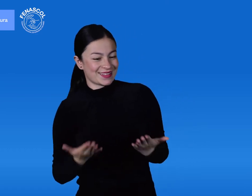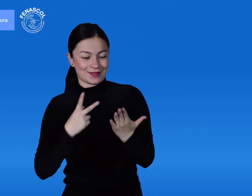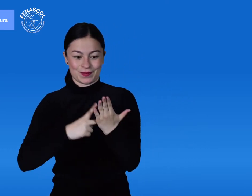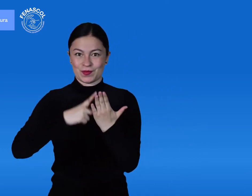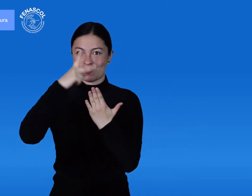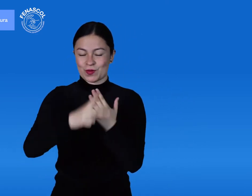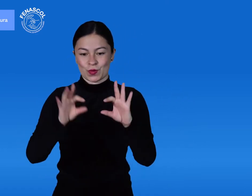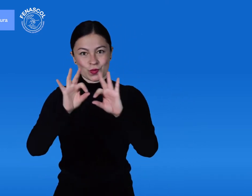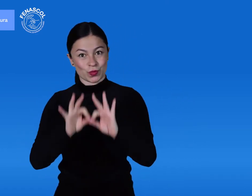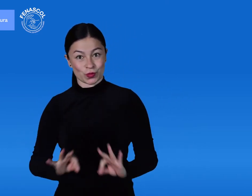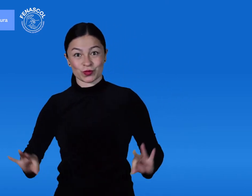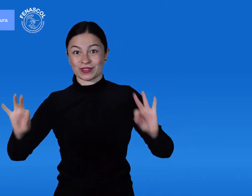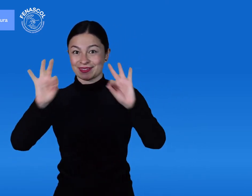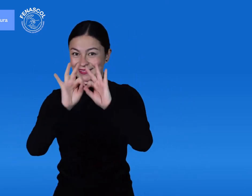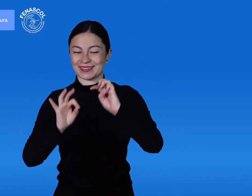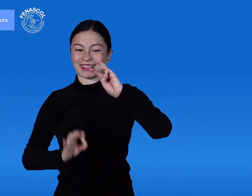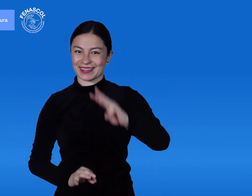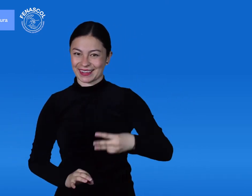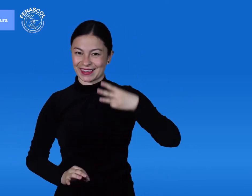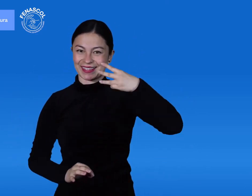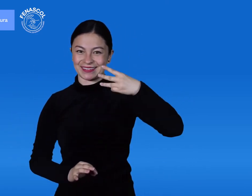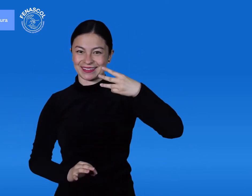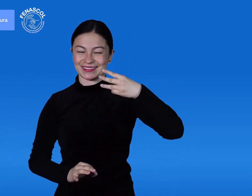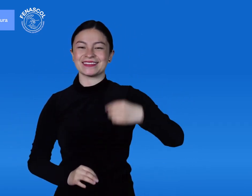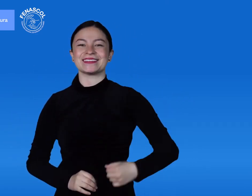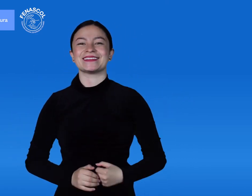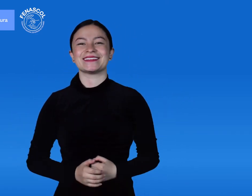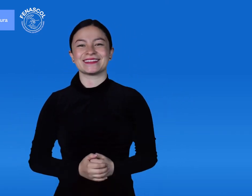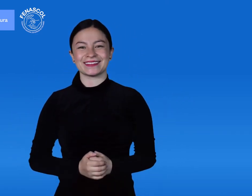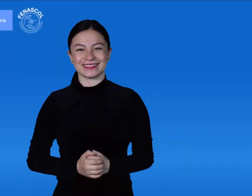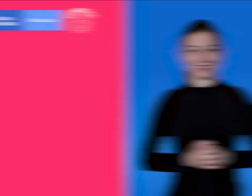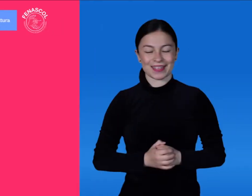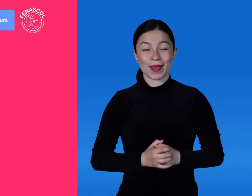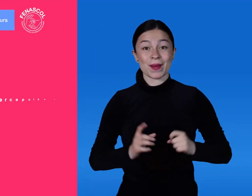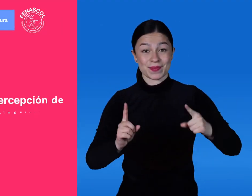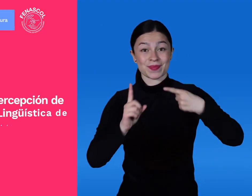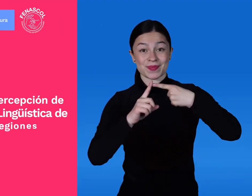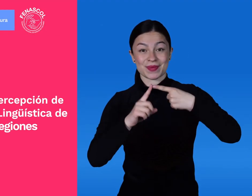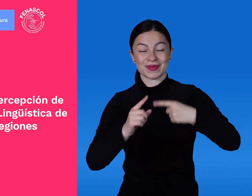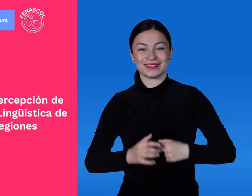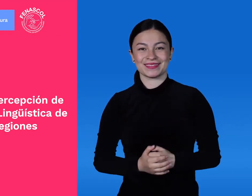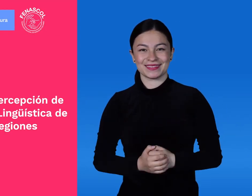En este proyecto sobresalen tres acciones principales. Primera.